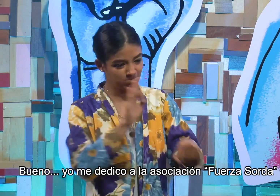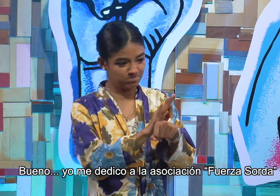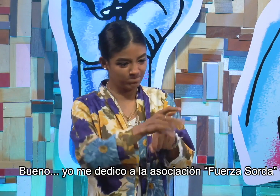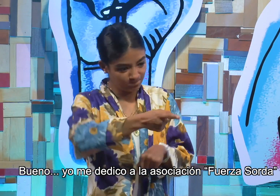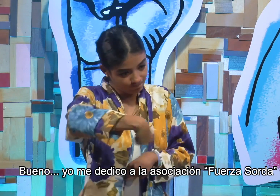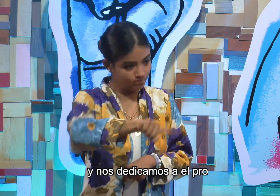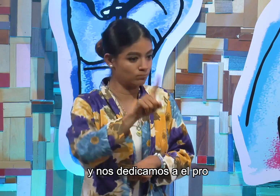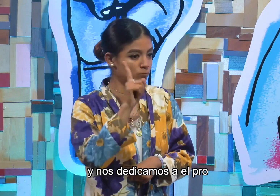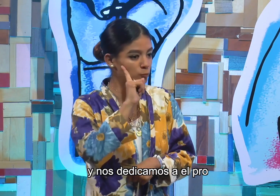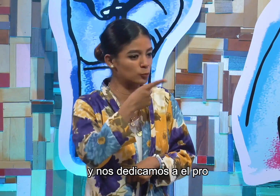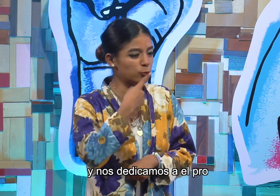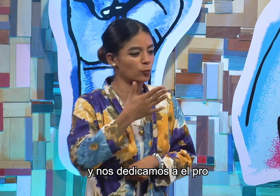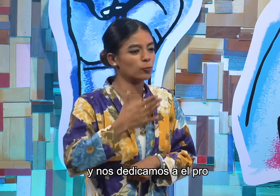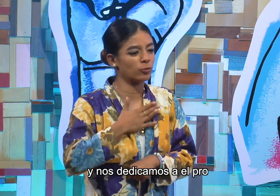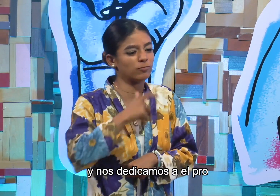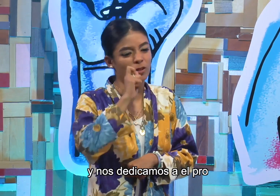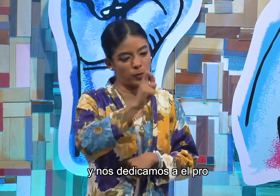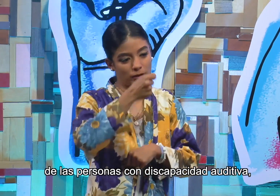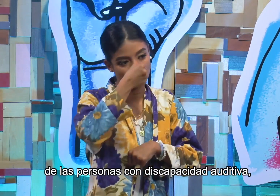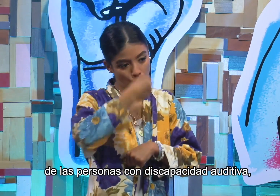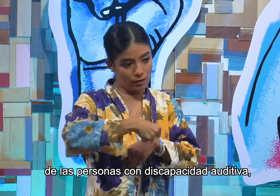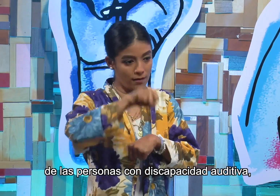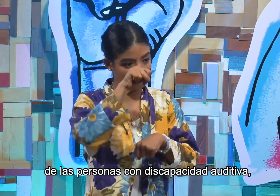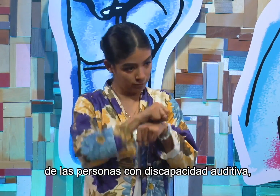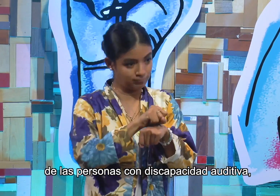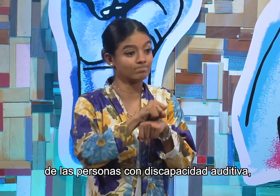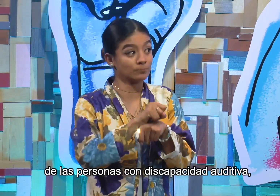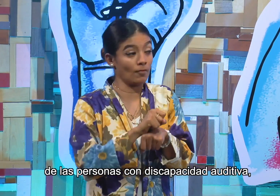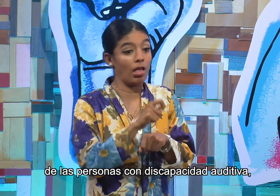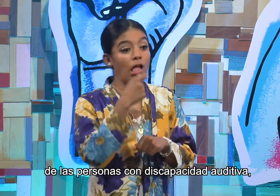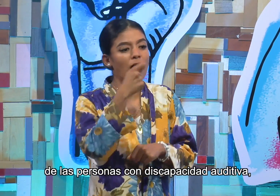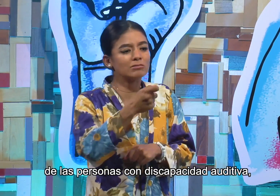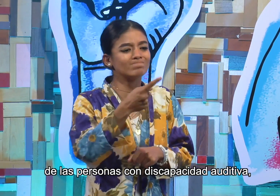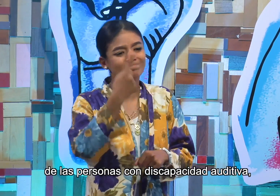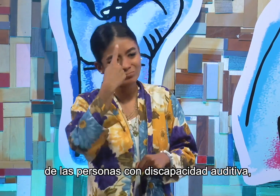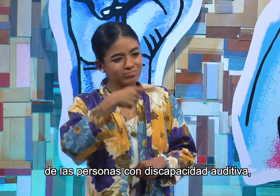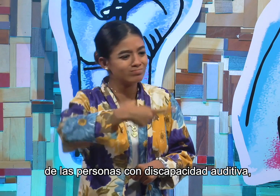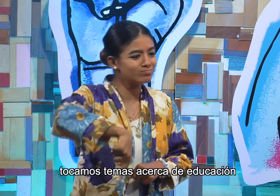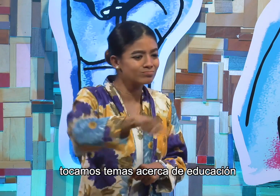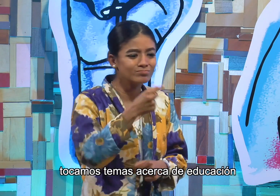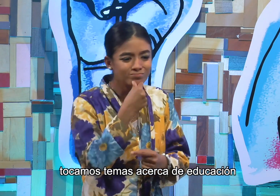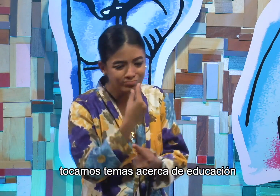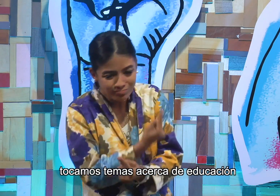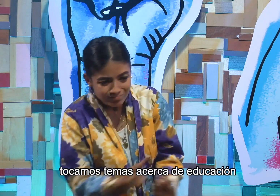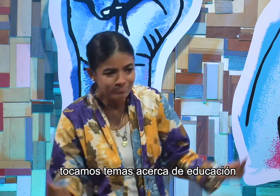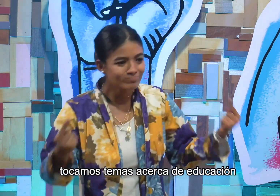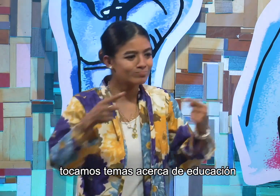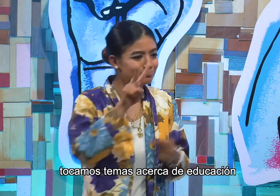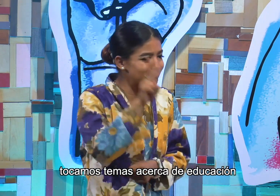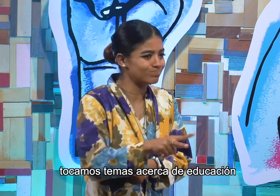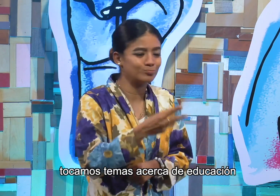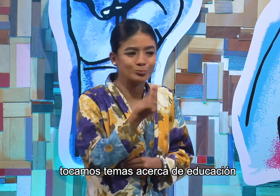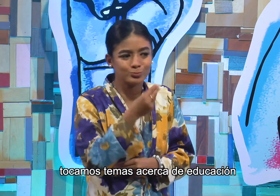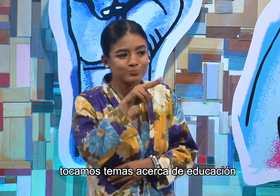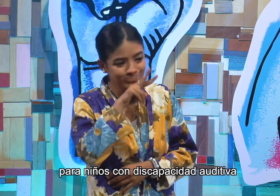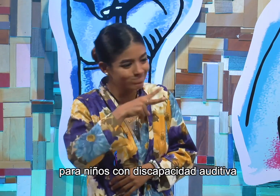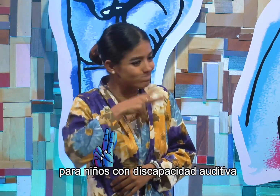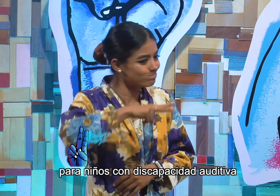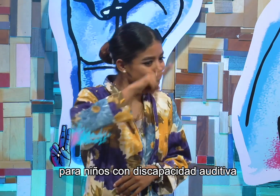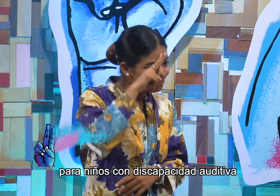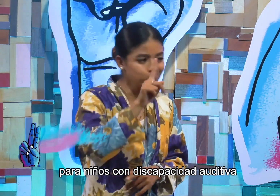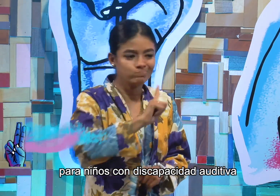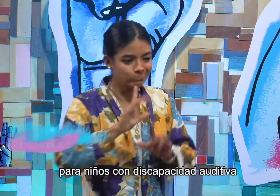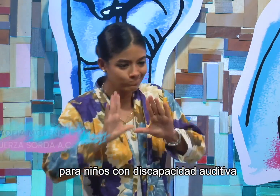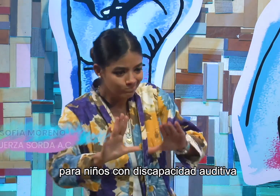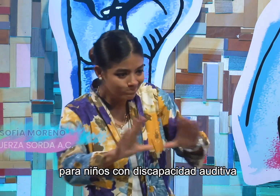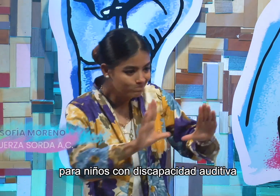Sorda. Y nos dedicamos al PRO de las personas con discapacidad auditiva. Tocamos temas acerca de educación para